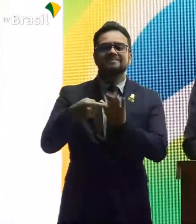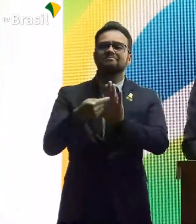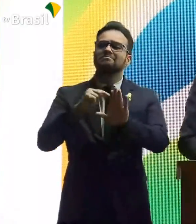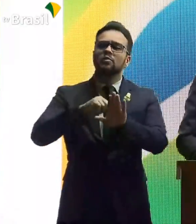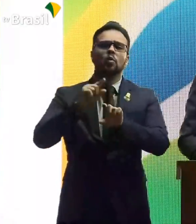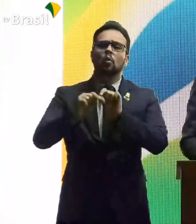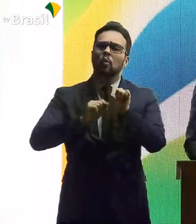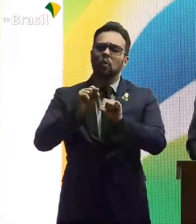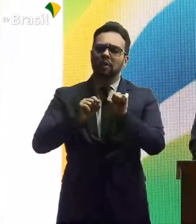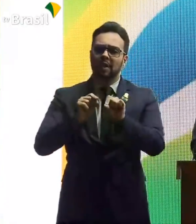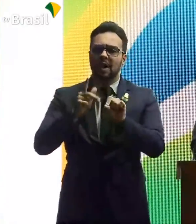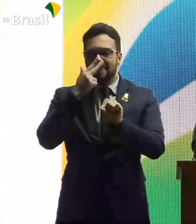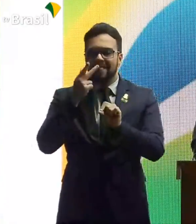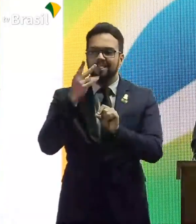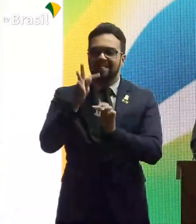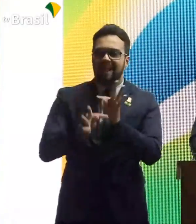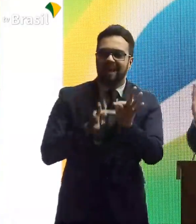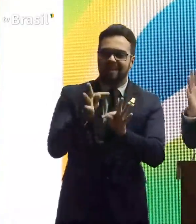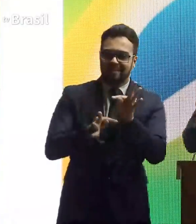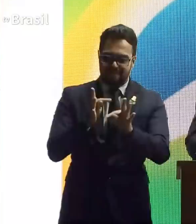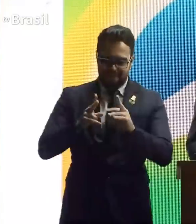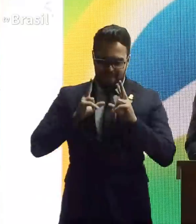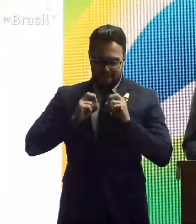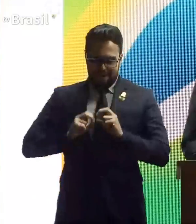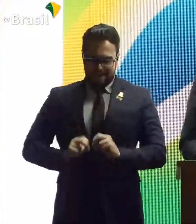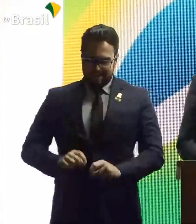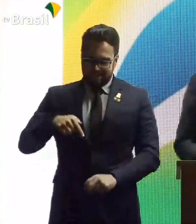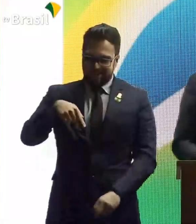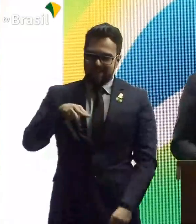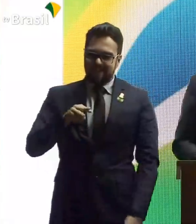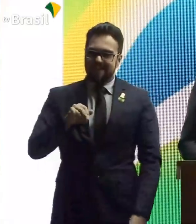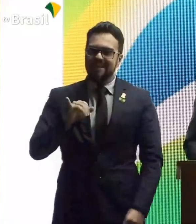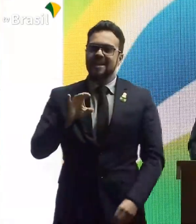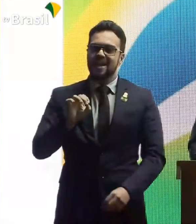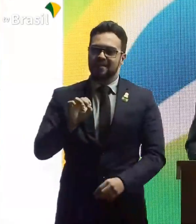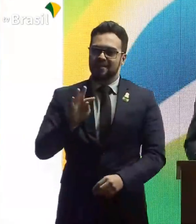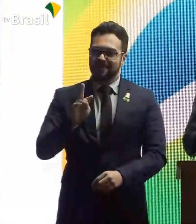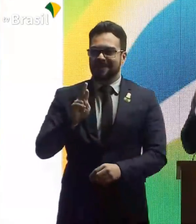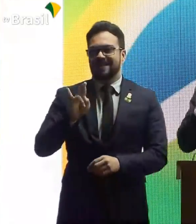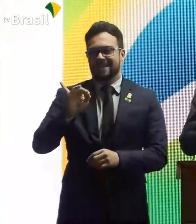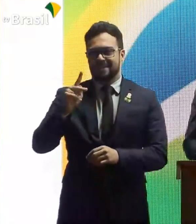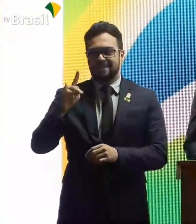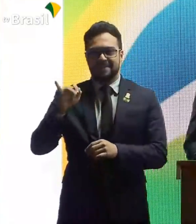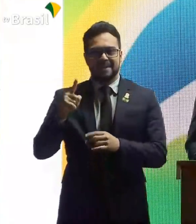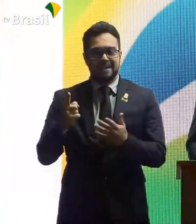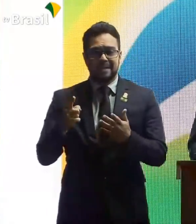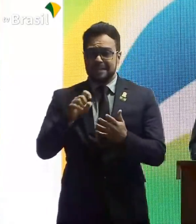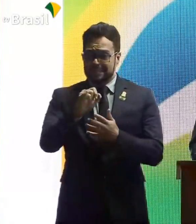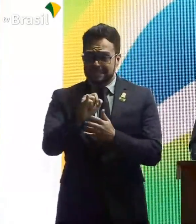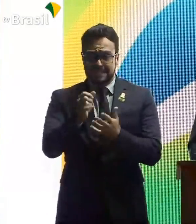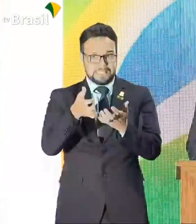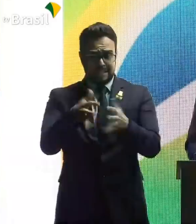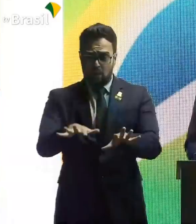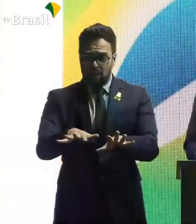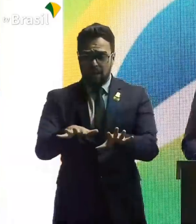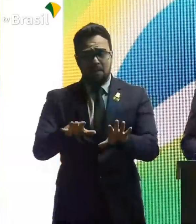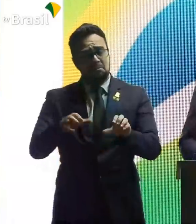Não quer fazer, não faz. Compra logo o lote no cemitério. Para não atrapalhar a família.